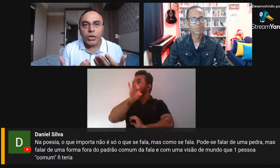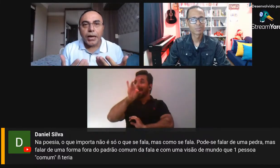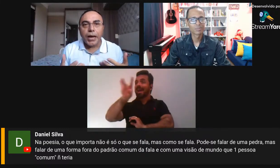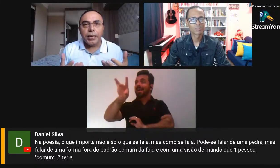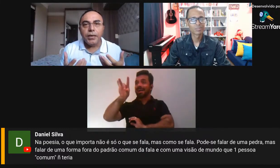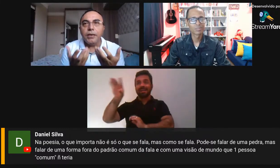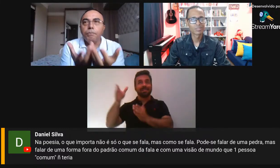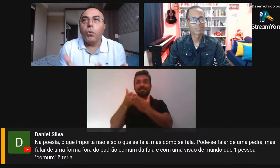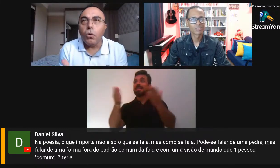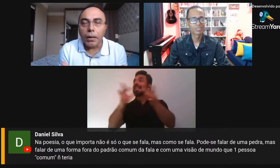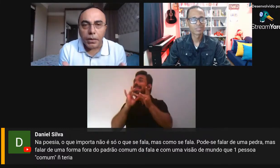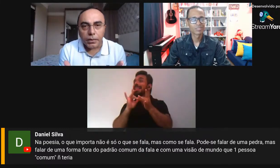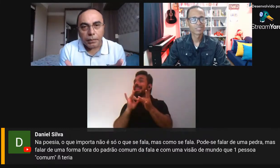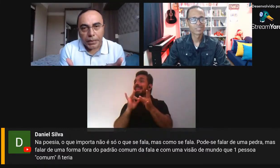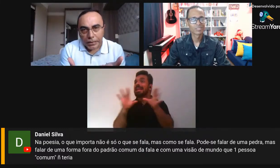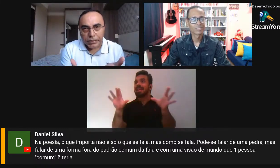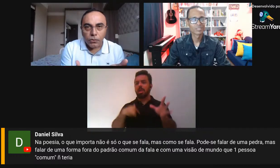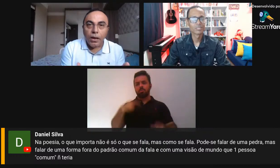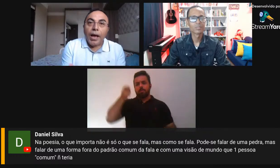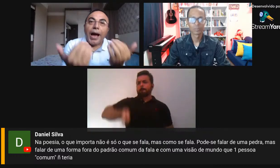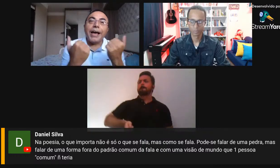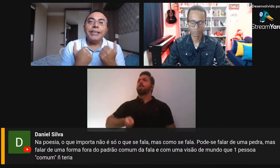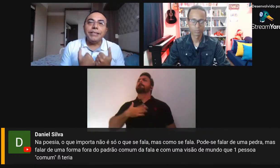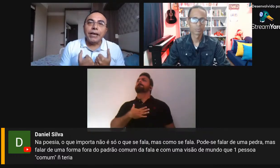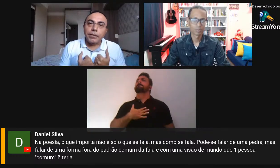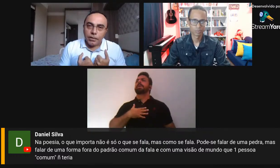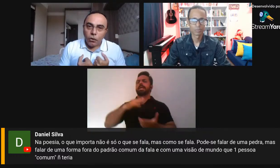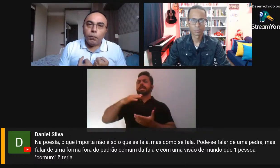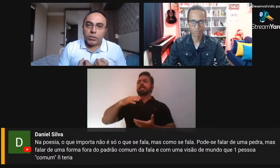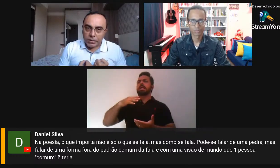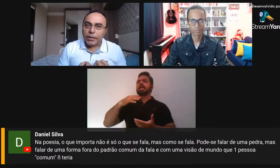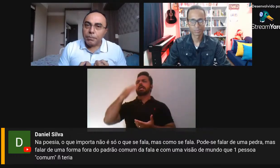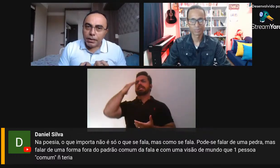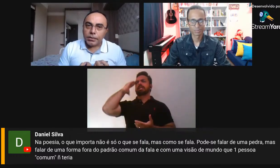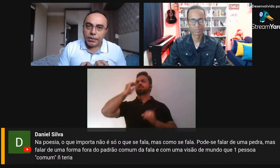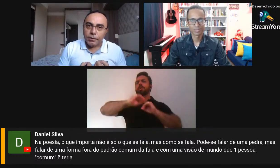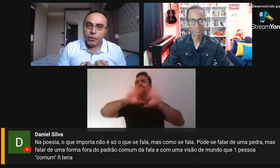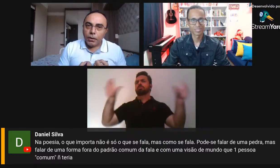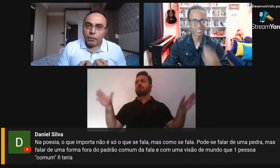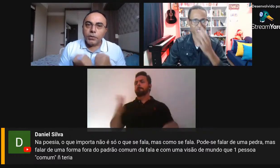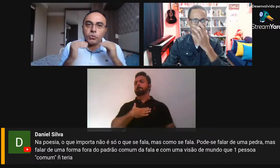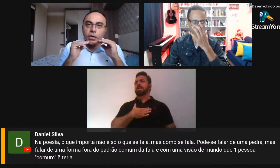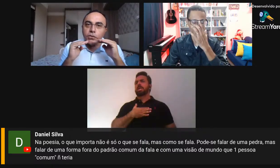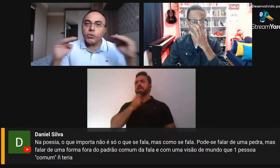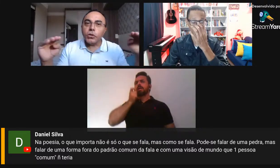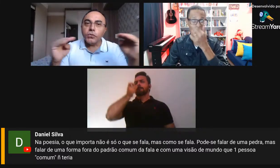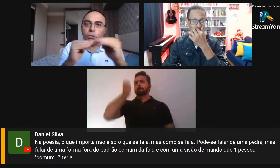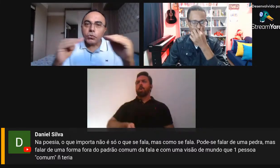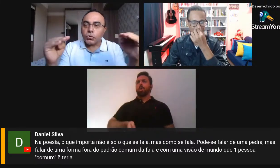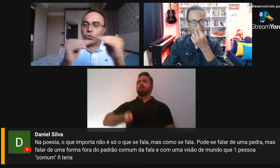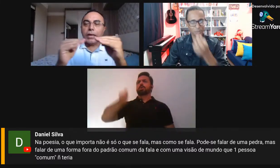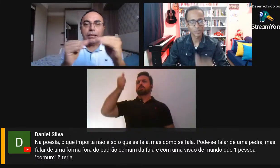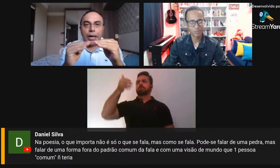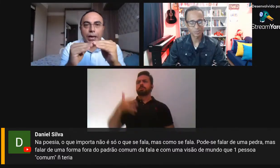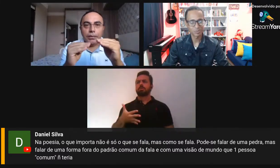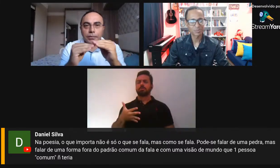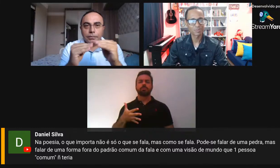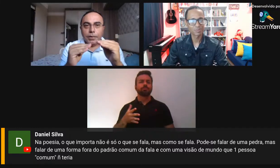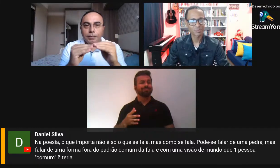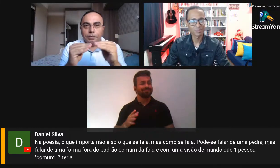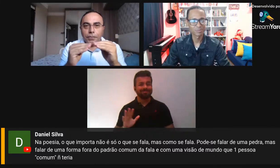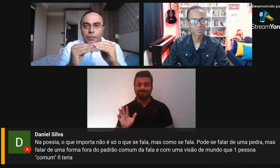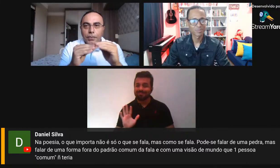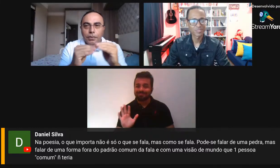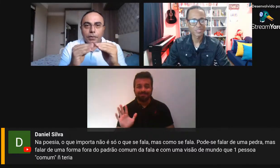não posso chegar e impor a minha interpretação, ainda que eu possa ter a minha. Mas, muitas vezes, nós vamos conectar.